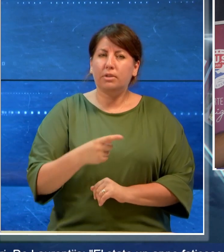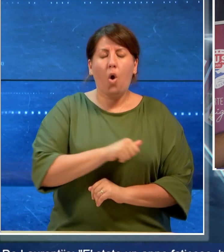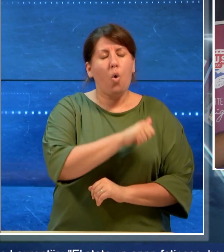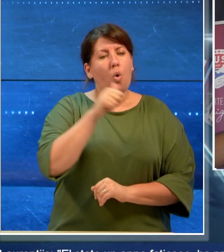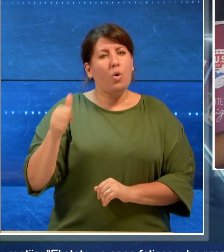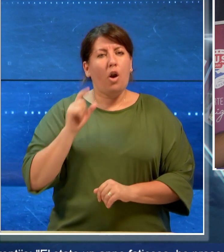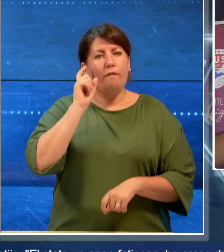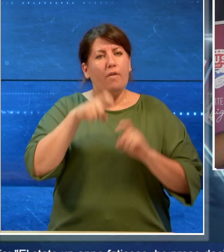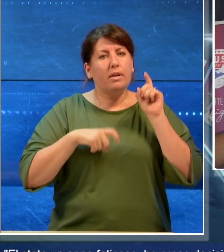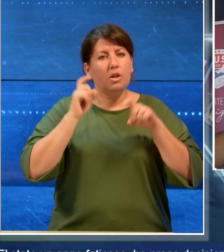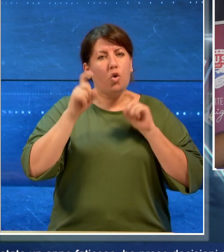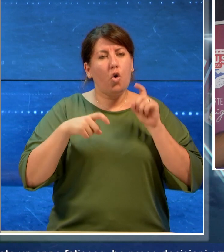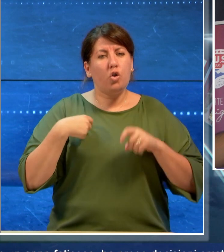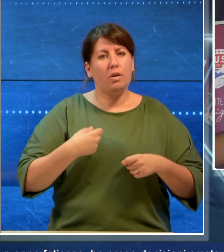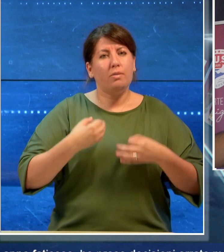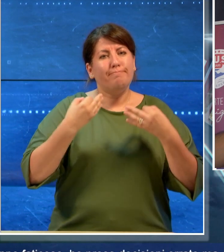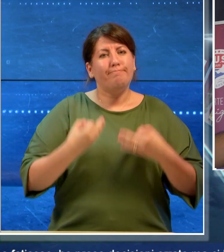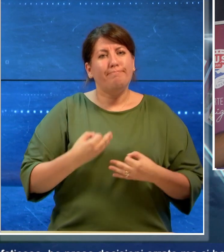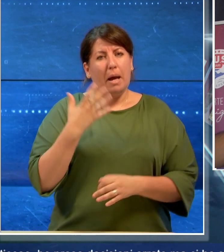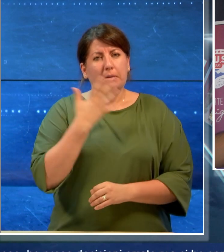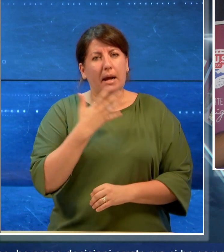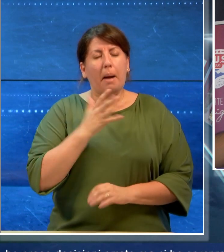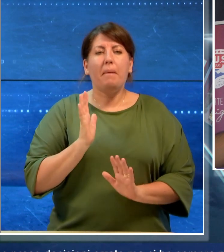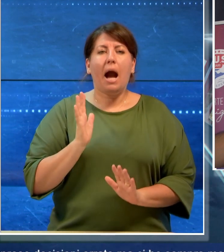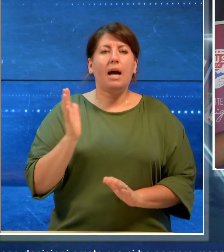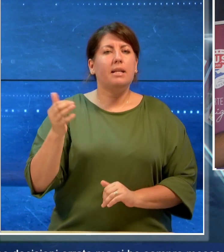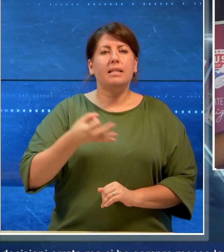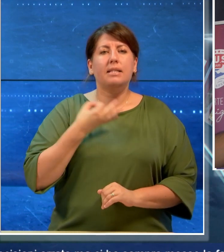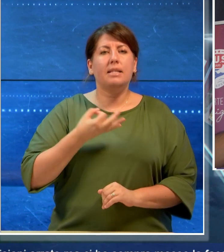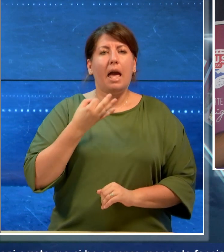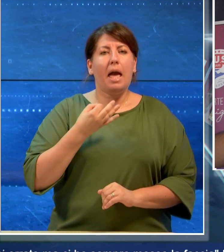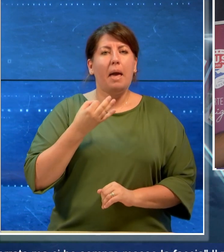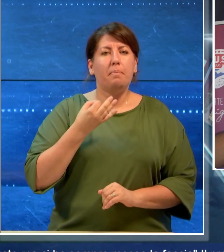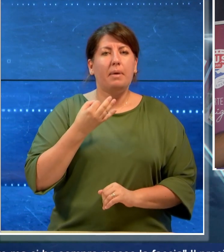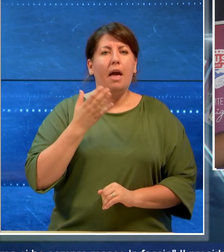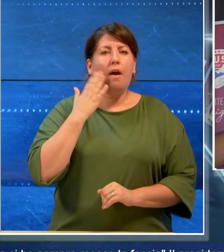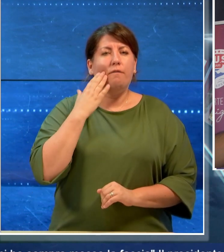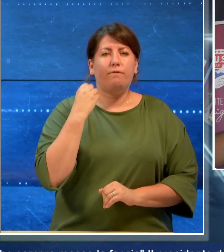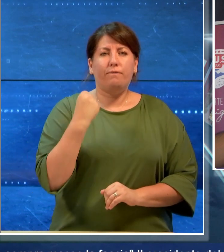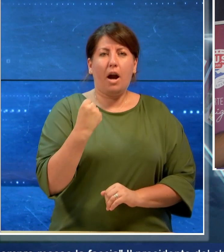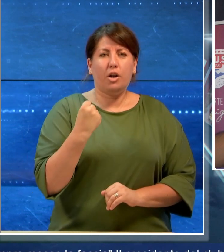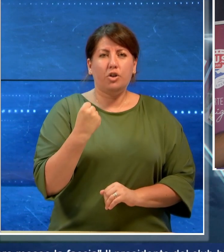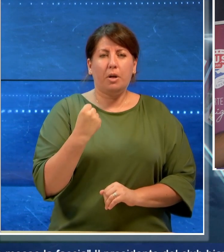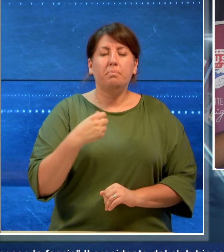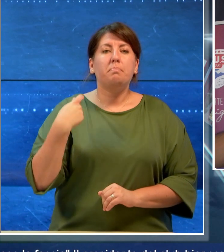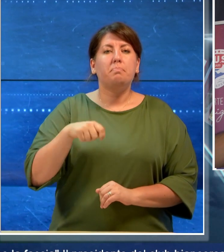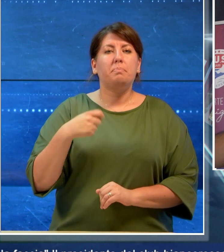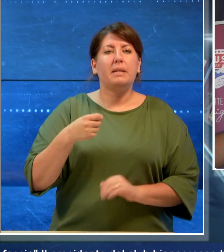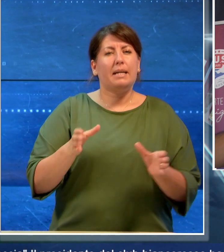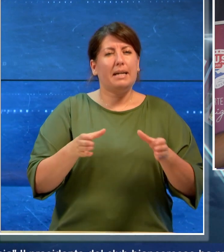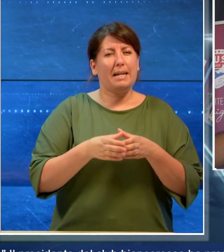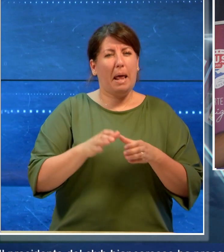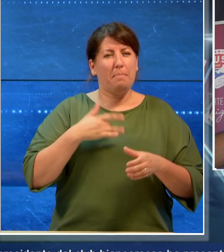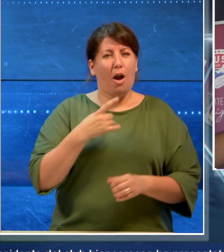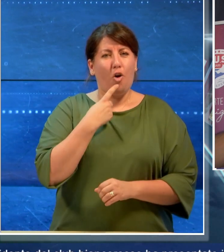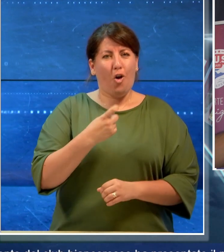decisioni errate ma ci ho sempre messo la faccia. Il presidente del club bianco-rosso ha presentato